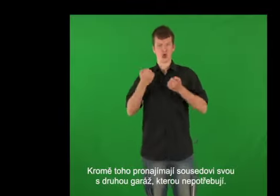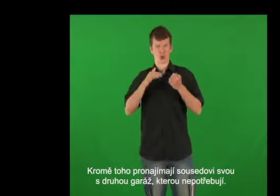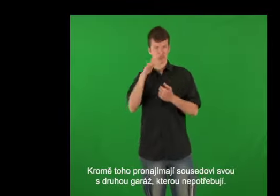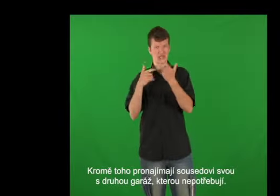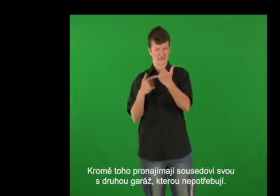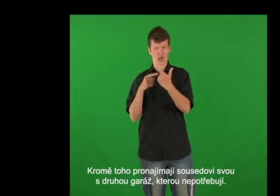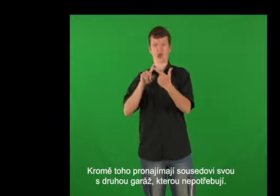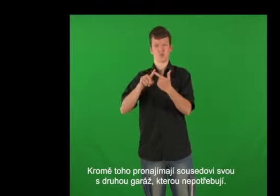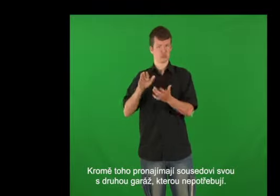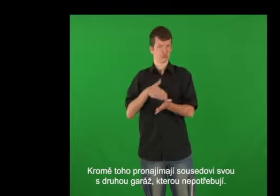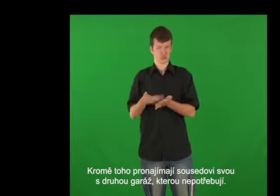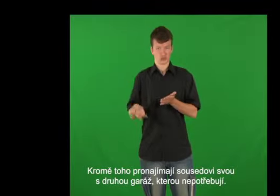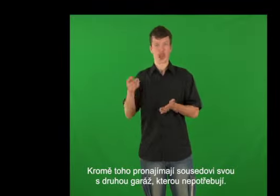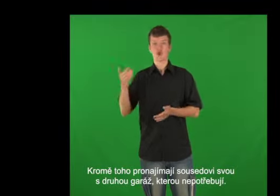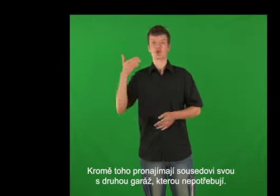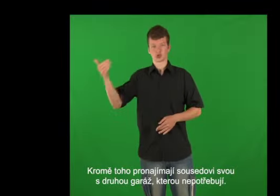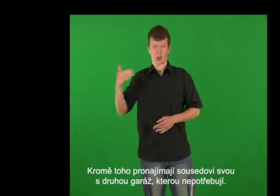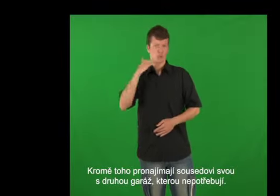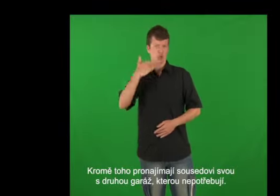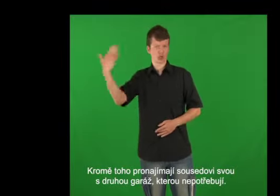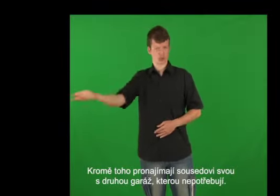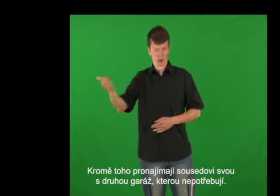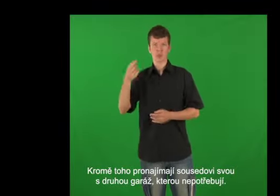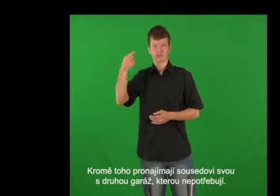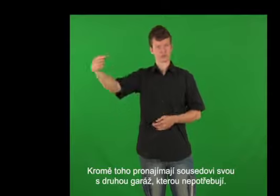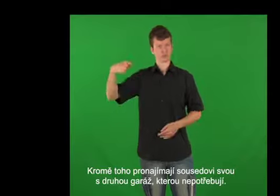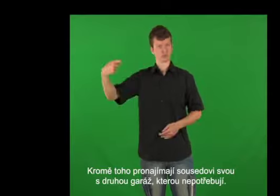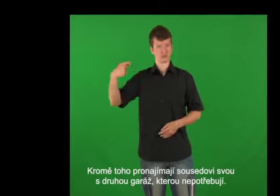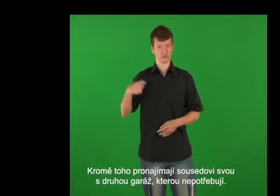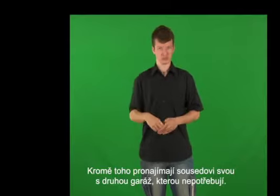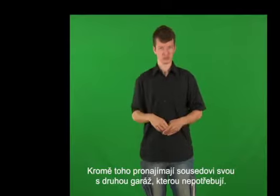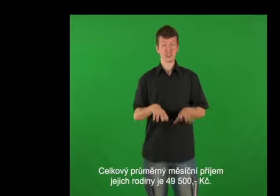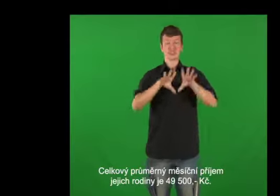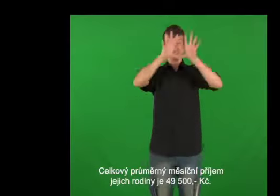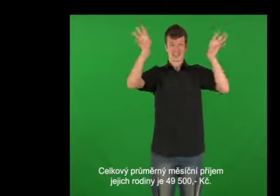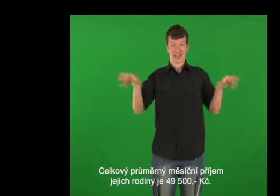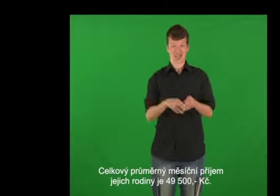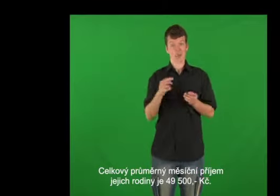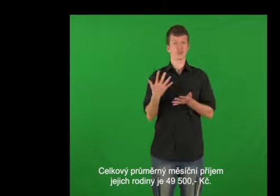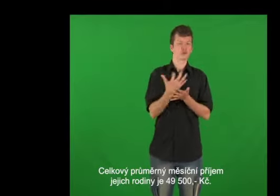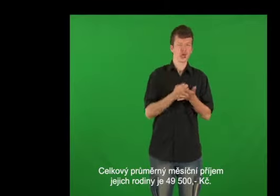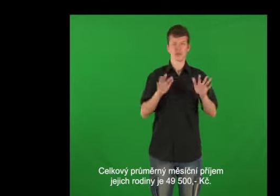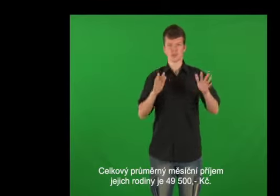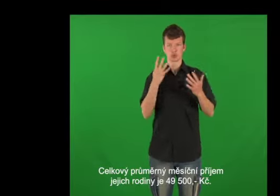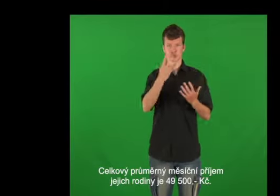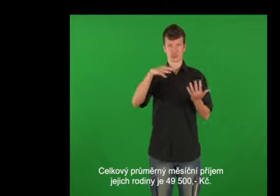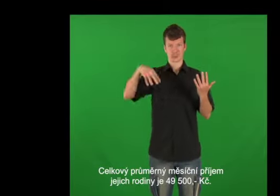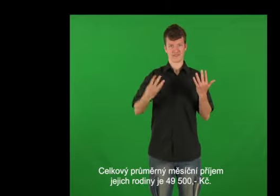Kromě toho pronajímají sousedovi svou druhou garáž, kterou nepotřebují. Celkový průměrný měsiční